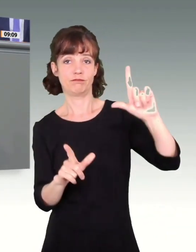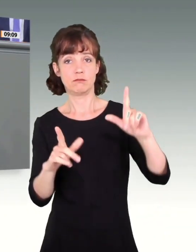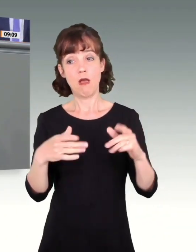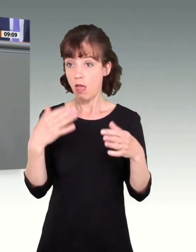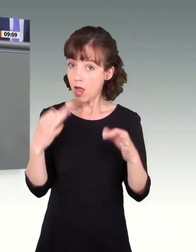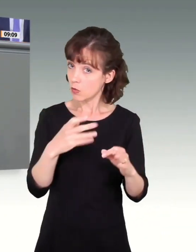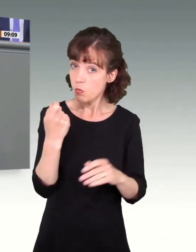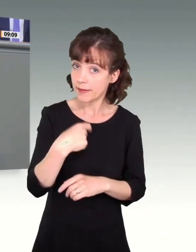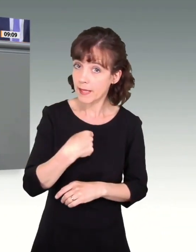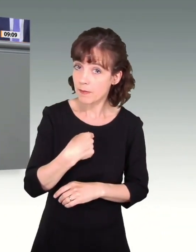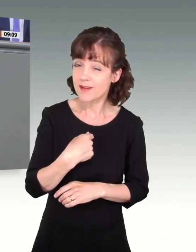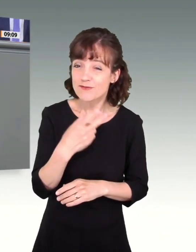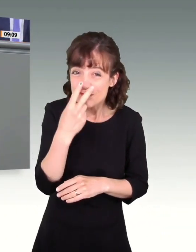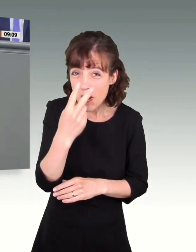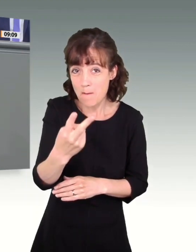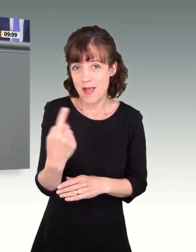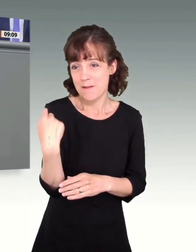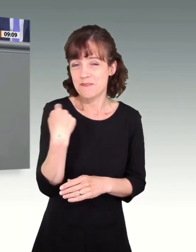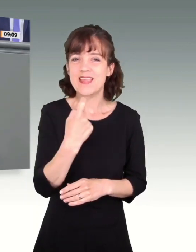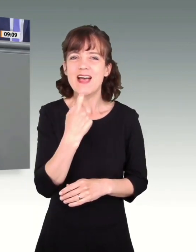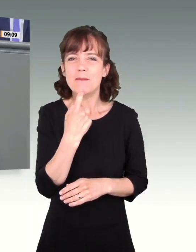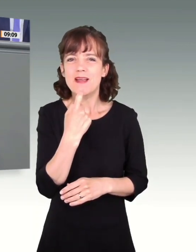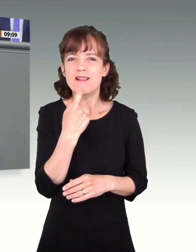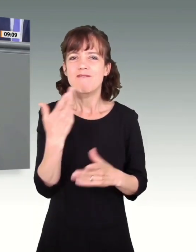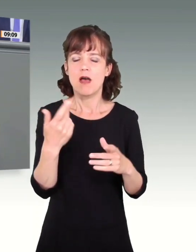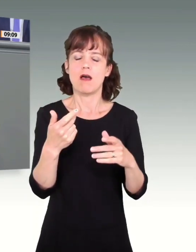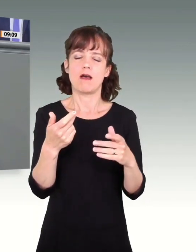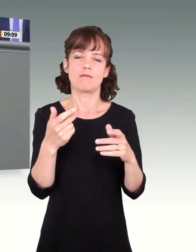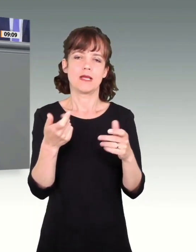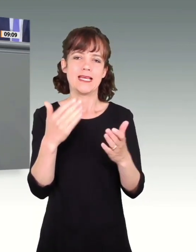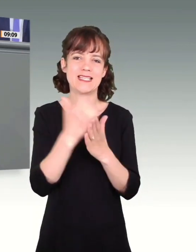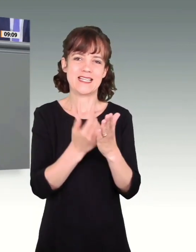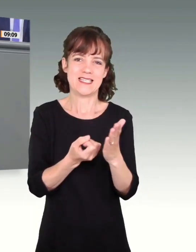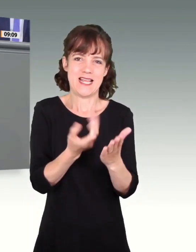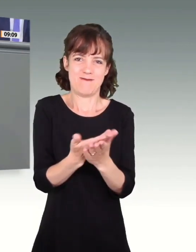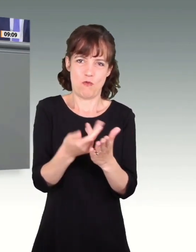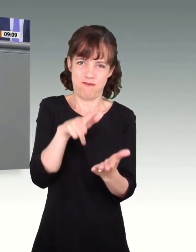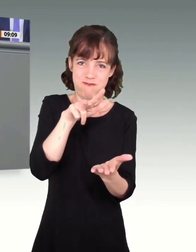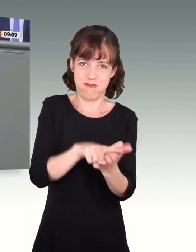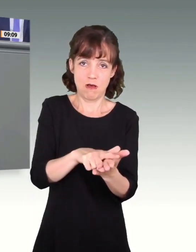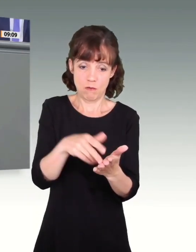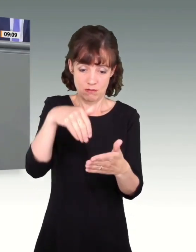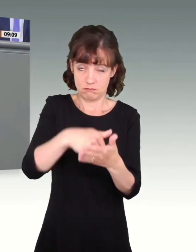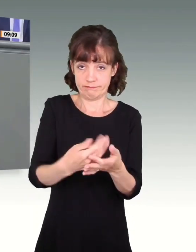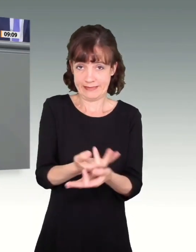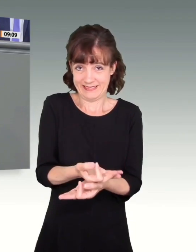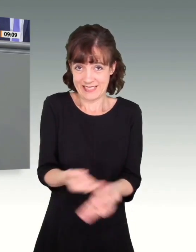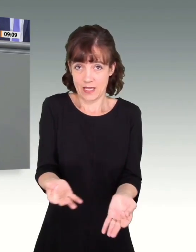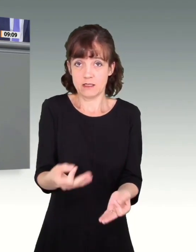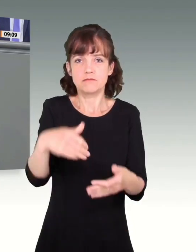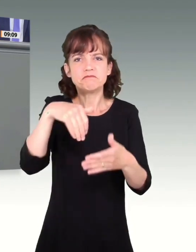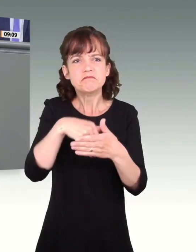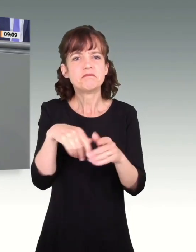mal, im April verabschieden Sie im Kabinett einen Gesetzentwurf, der von Anfang an wertlos ist, der mit einer